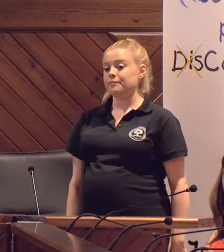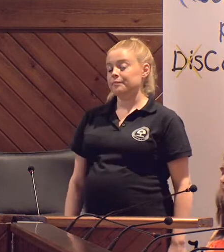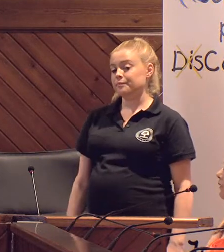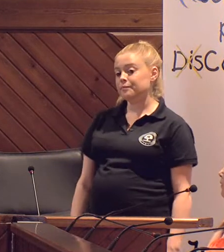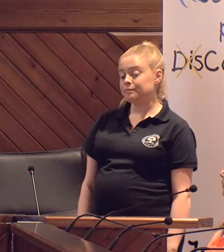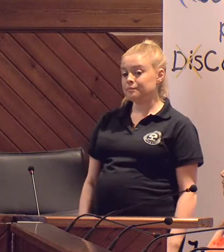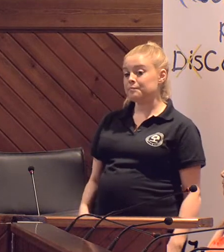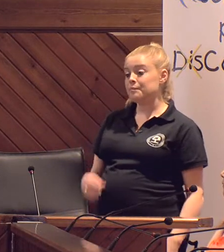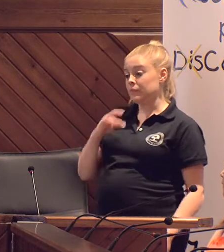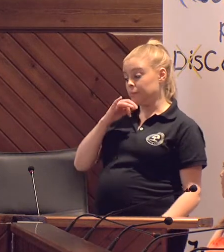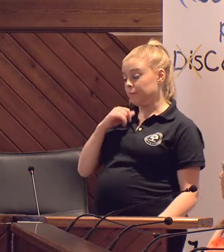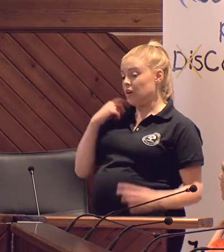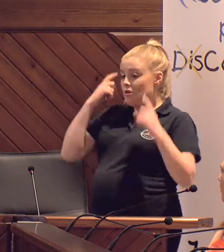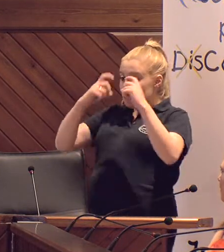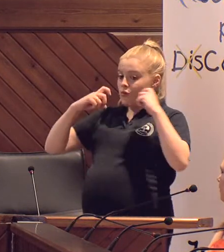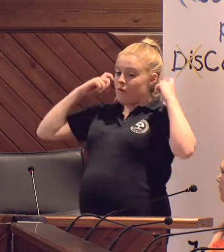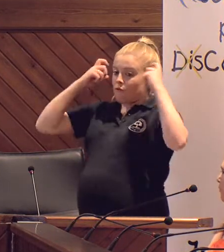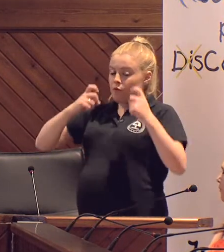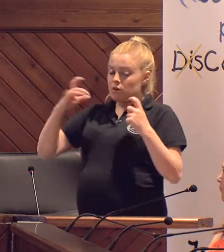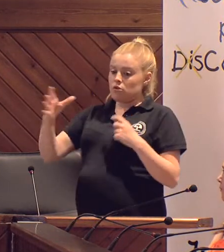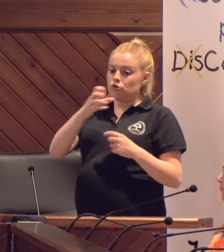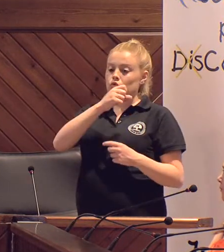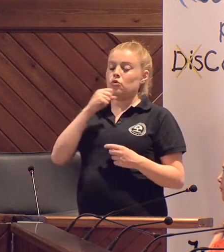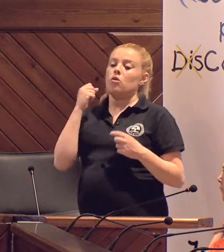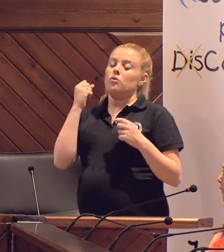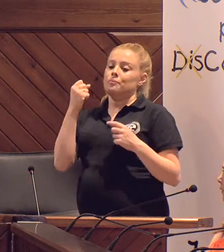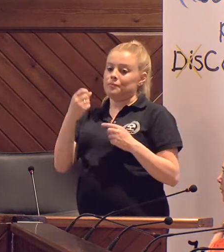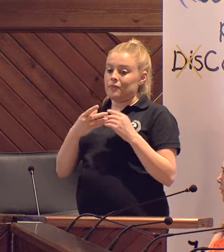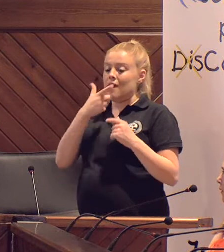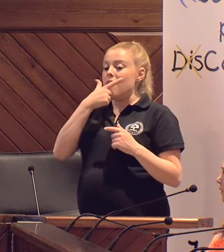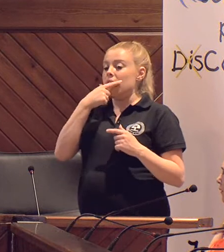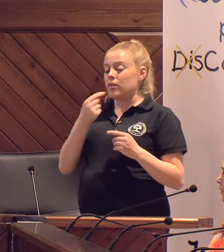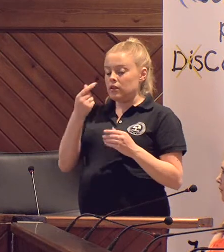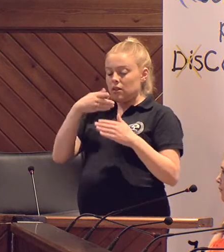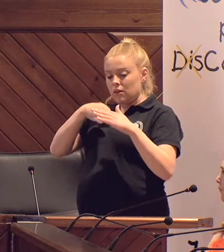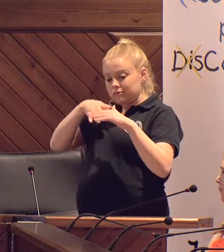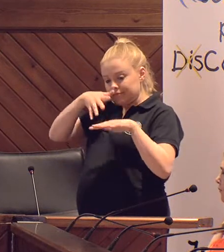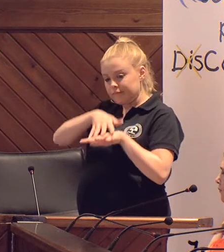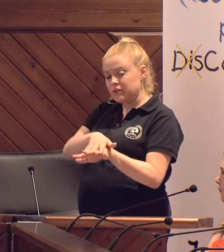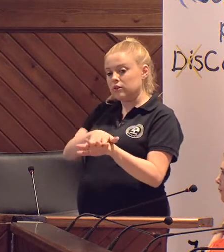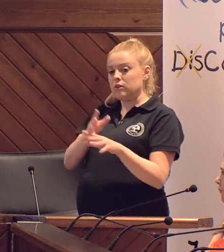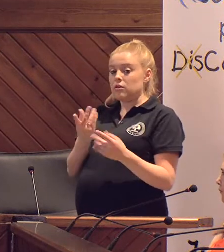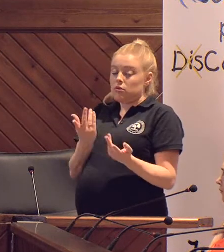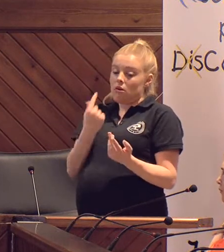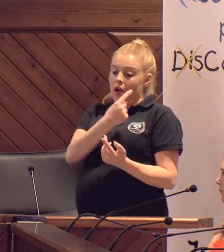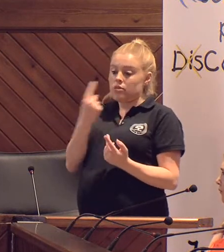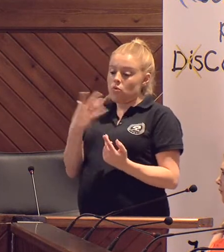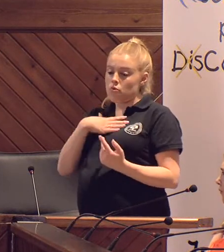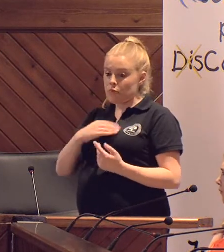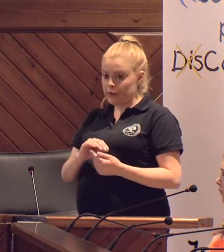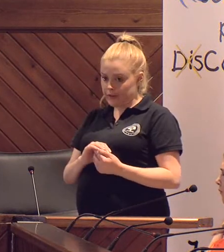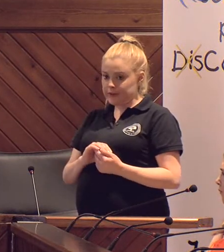En este sentido, es un esfuerzo por parte de todos y todas facilitar esa integración en la medida de nuestras posibilidades.